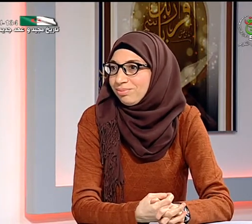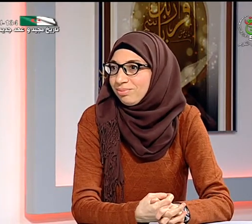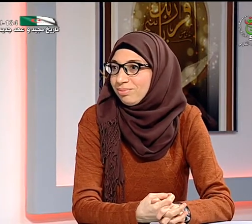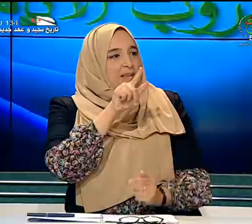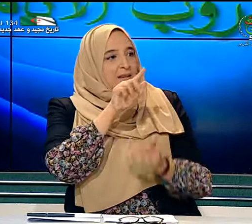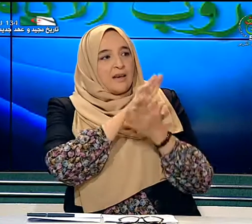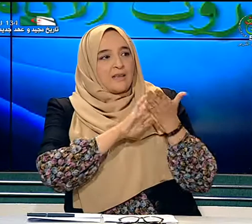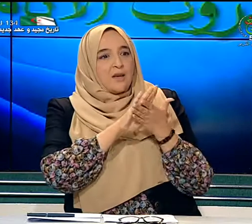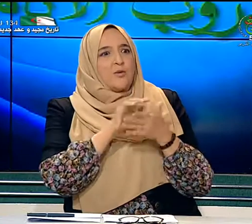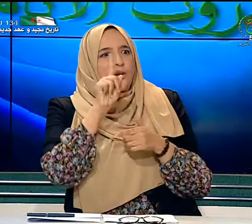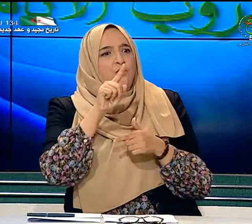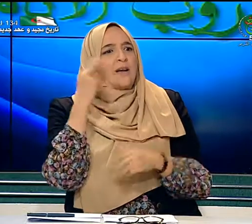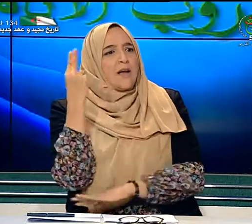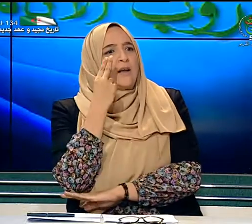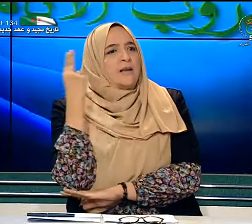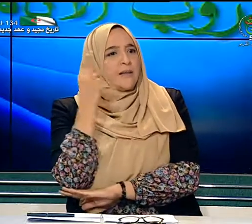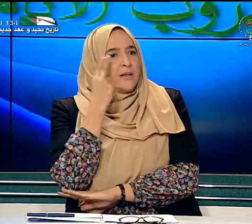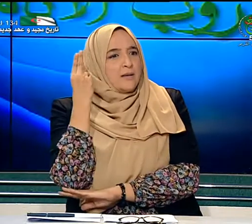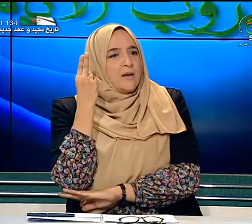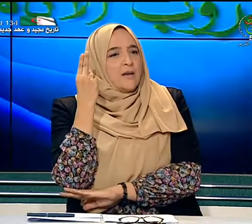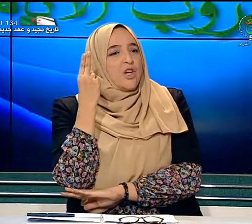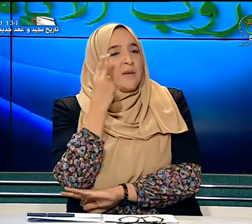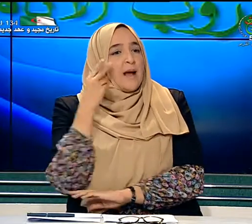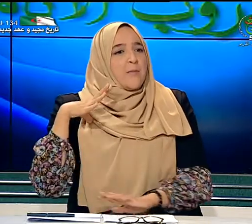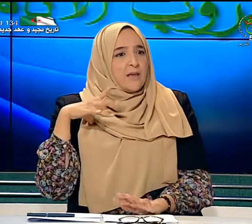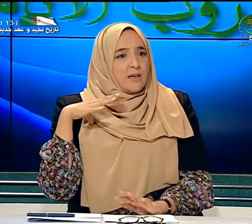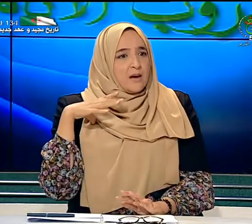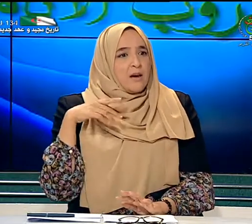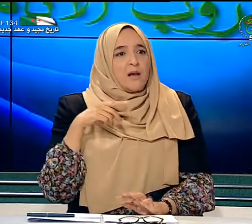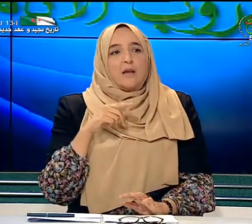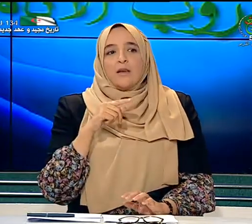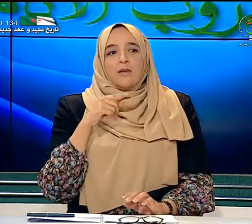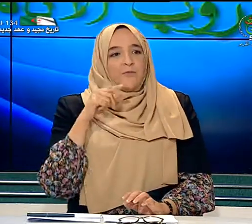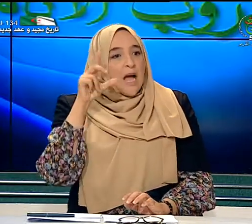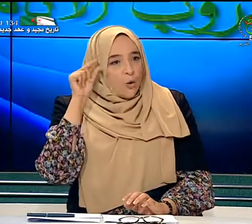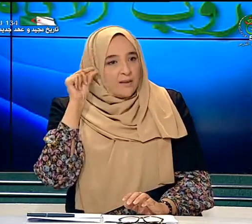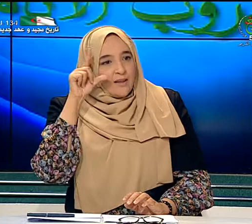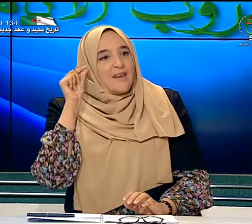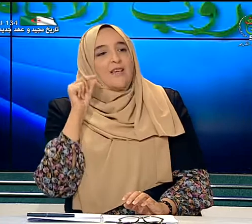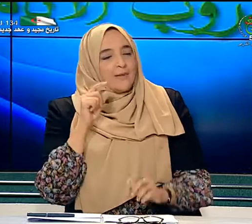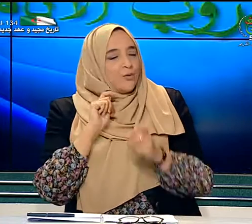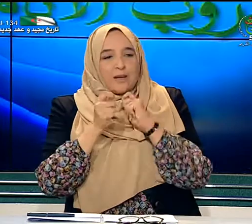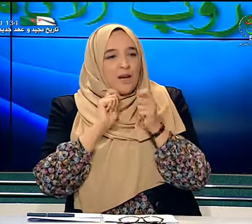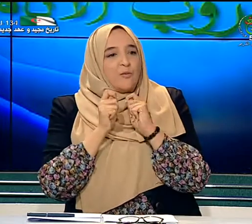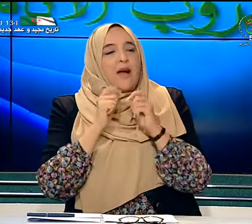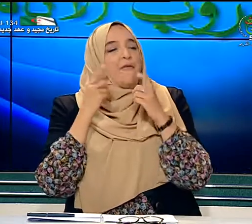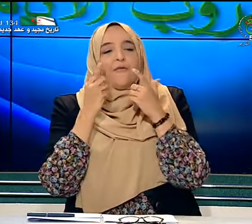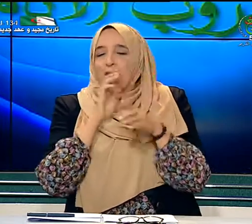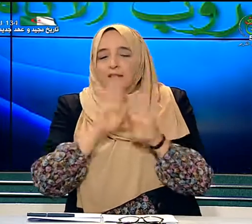حقيقة استحسمحوك هناك جامعة أمريكية يتكلم بها فقط